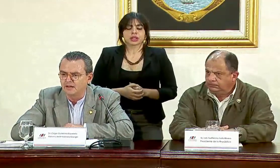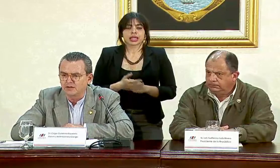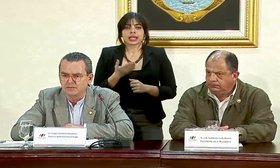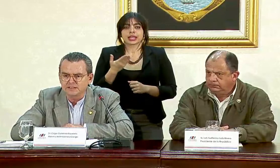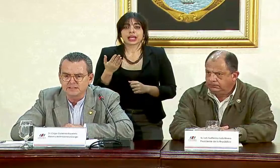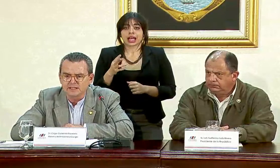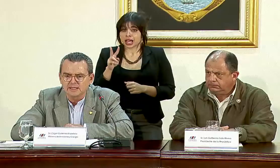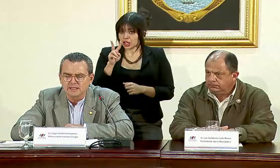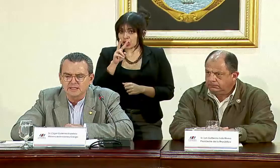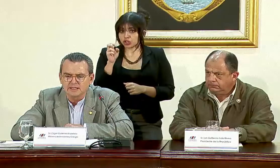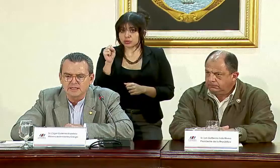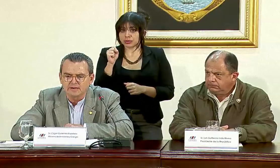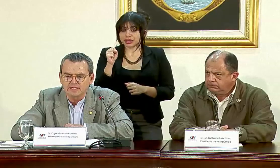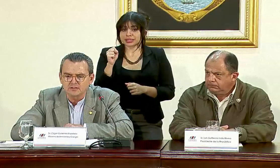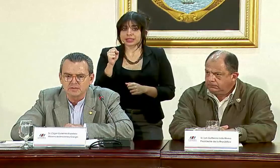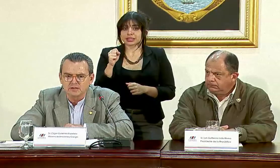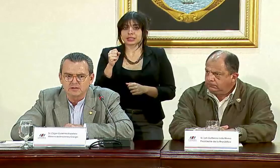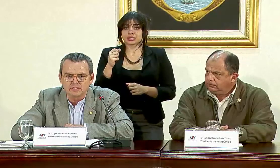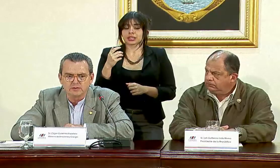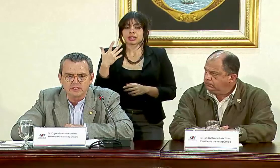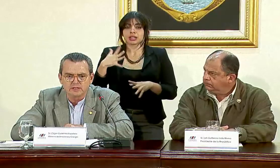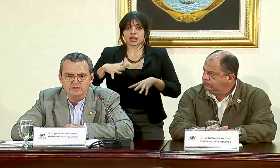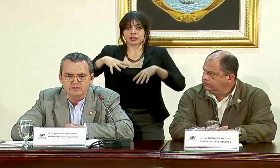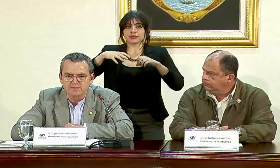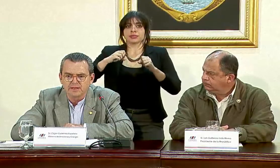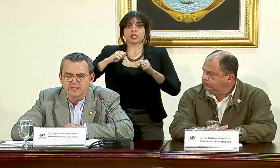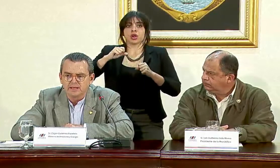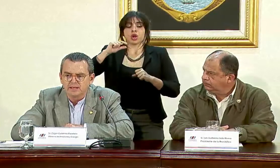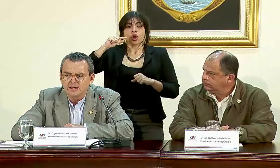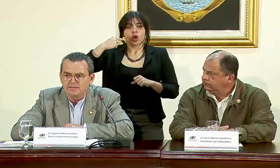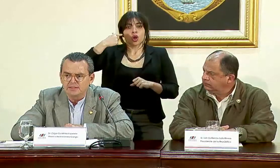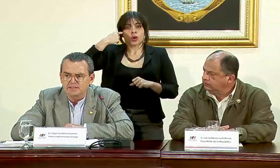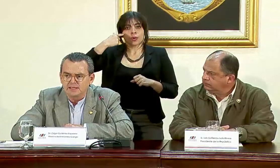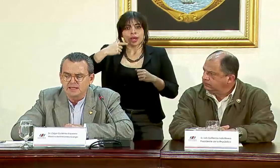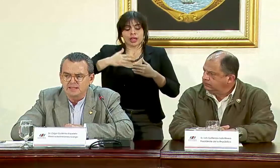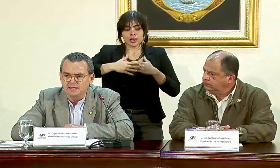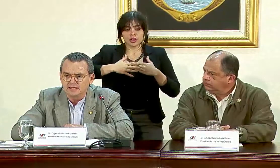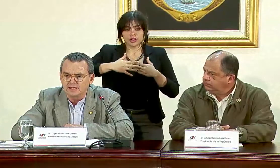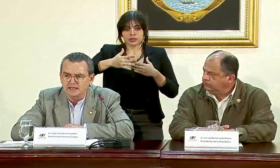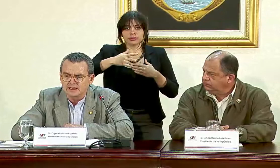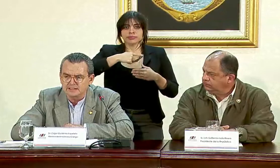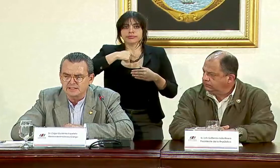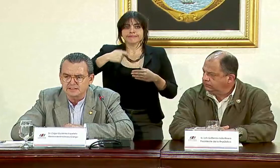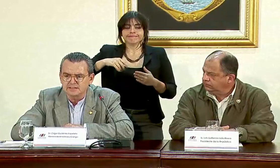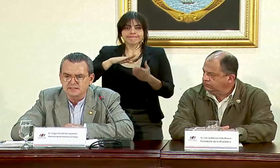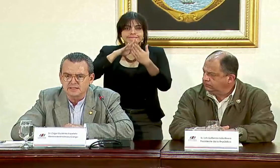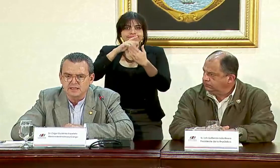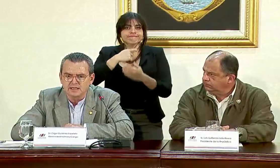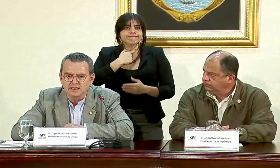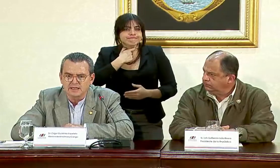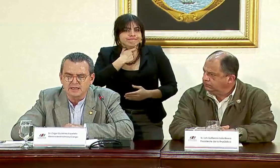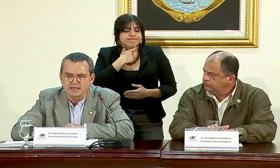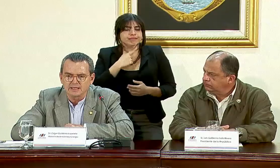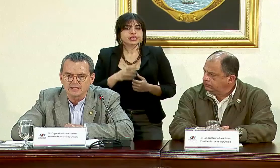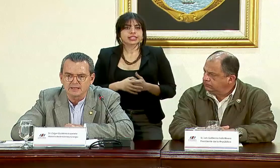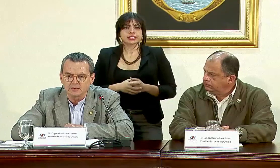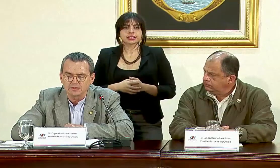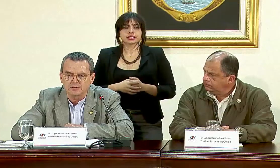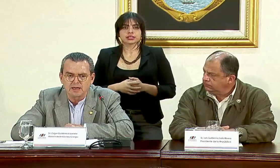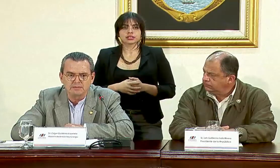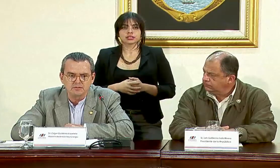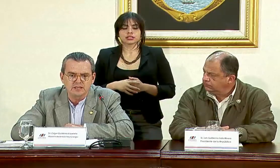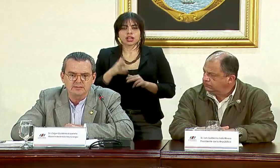a dos meses de haber asumido el gobierno, el presidente y ante la crisis que